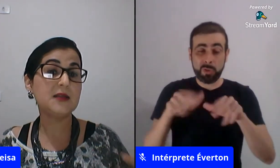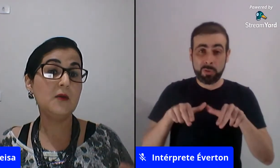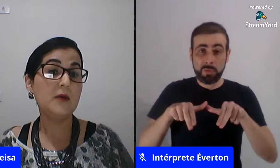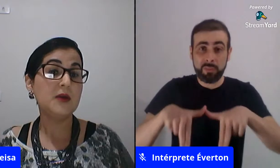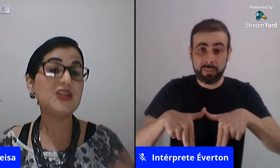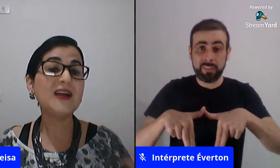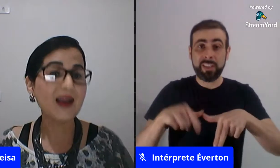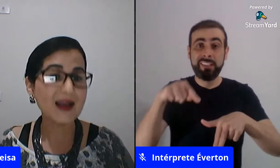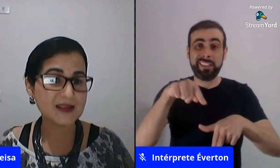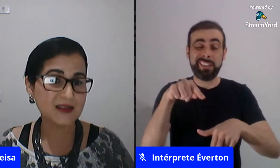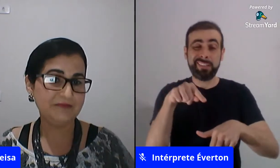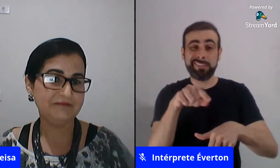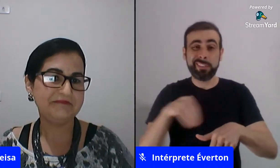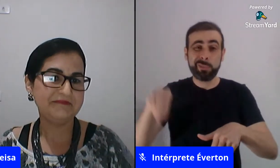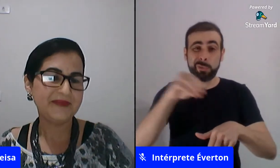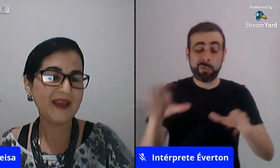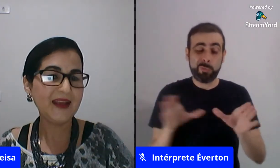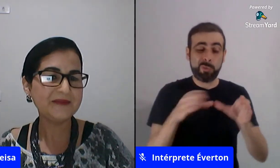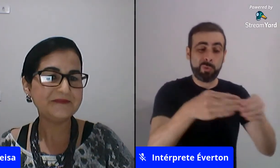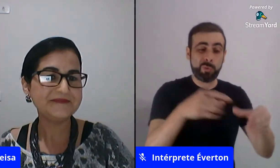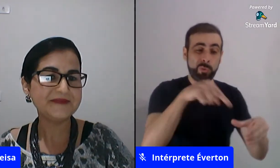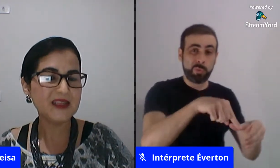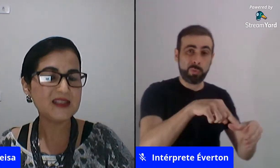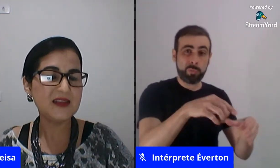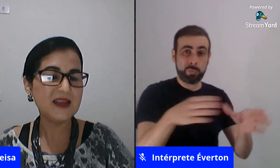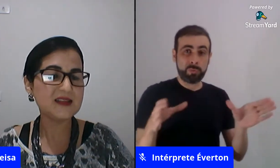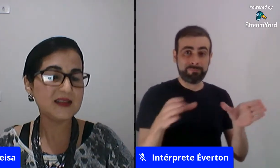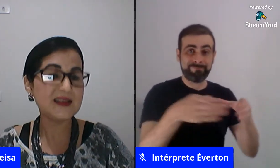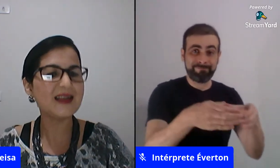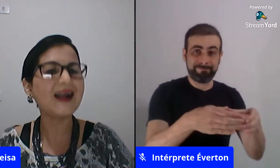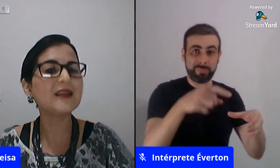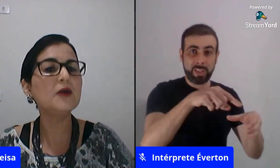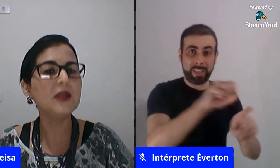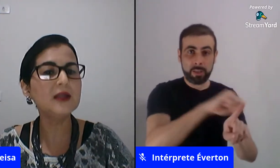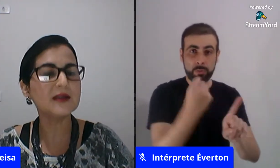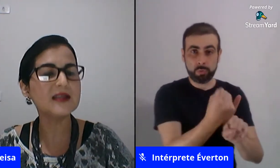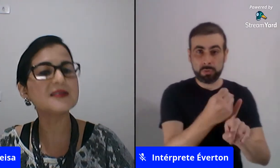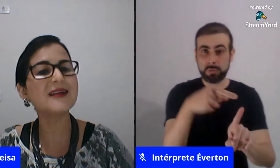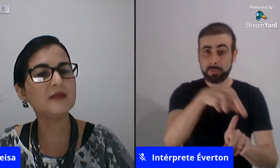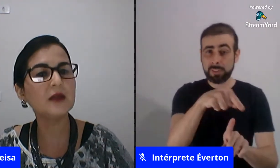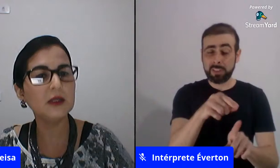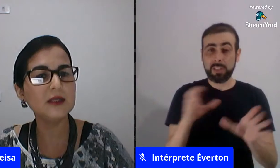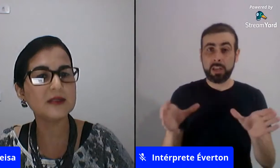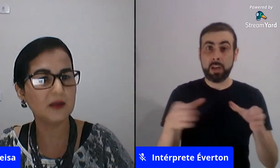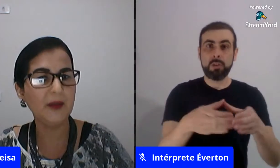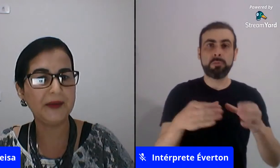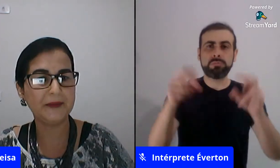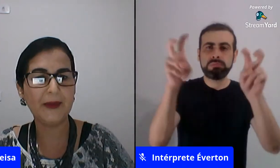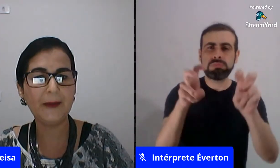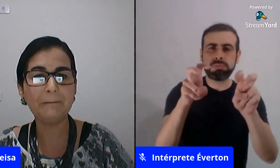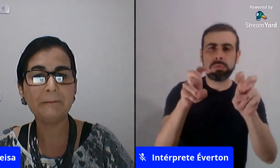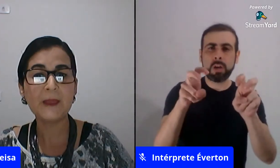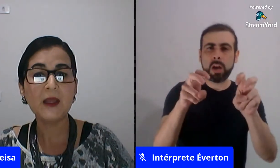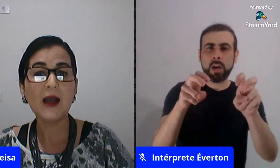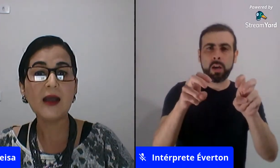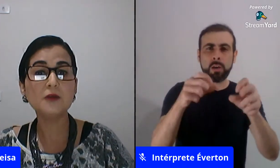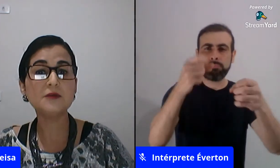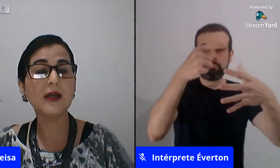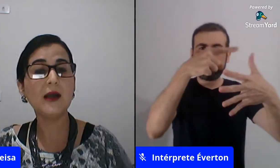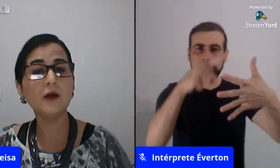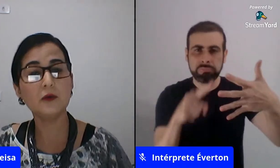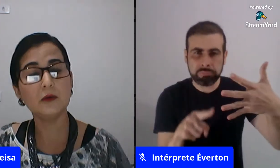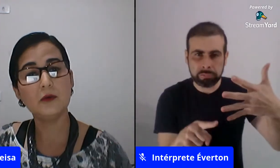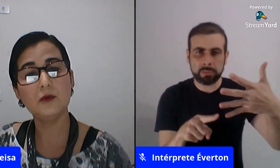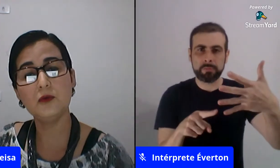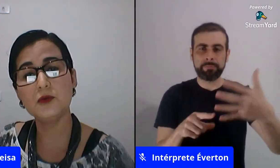questão de classe né nessa categoria nessas categorias também né aí